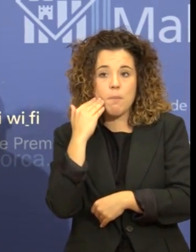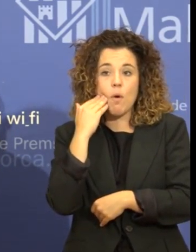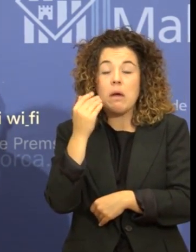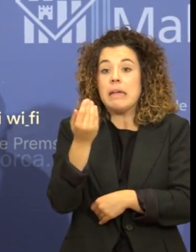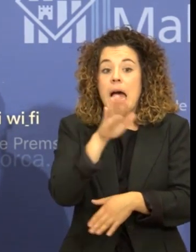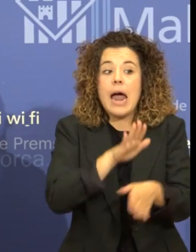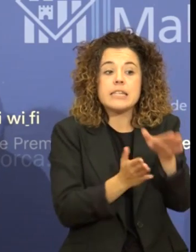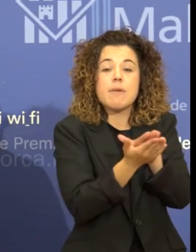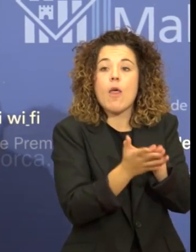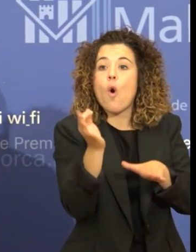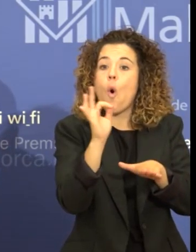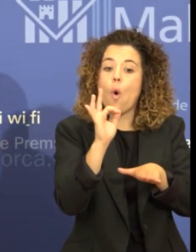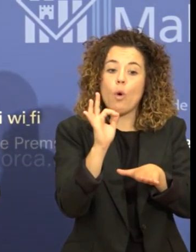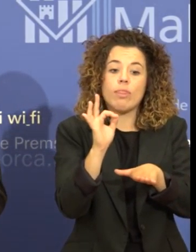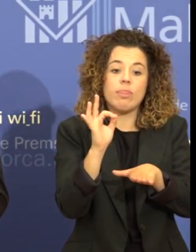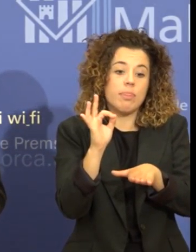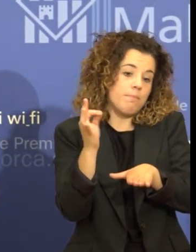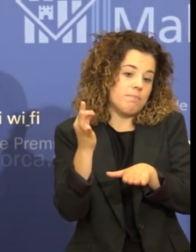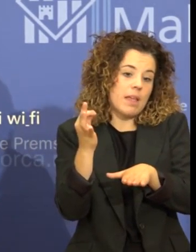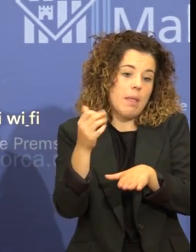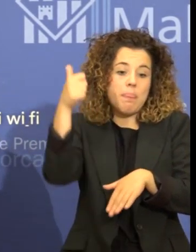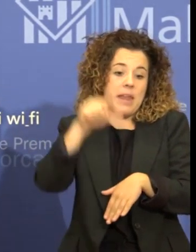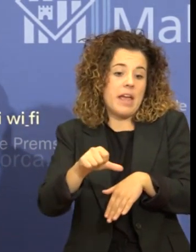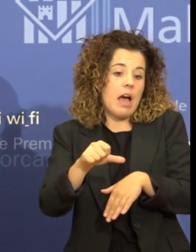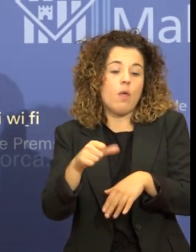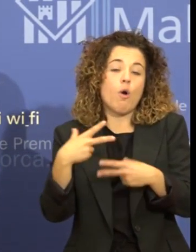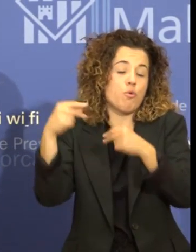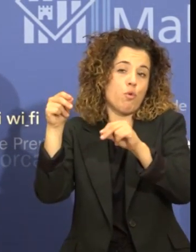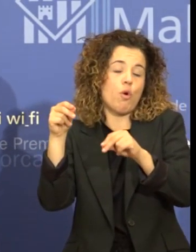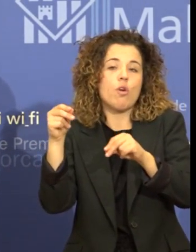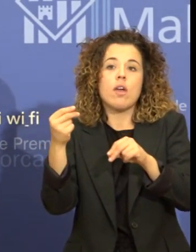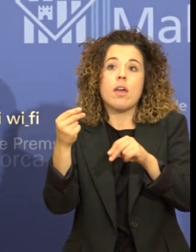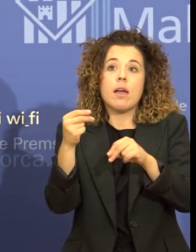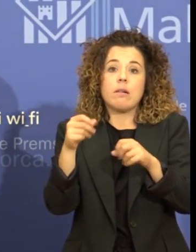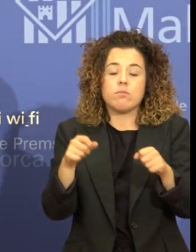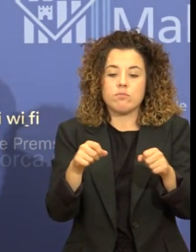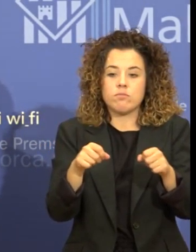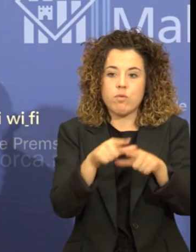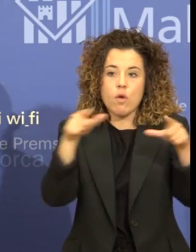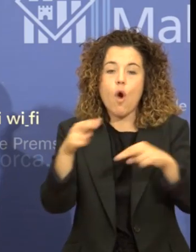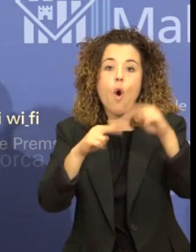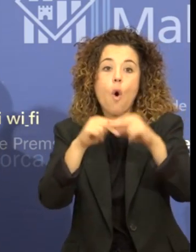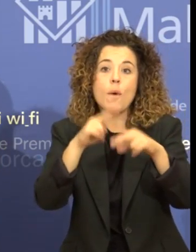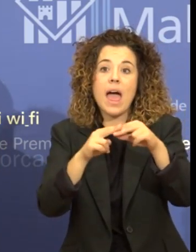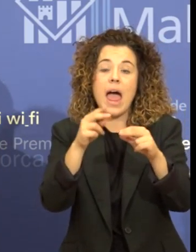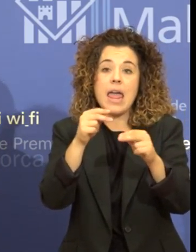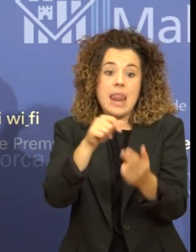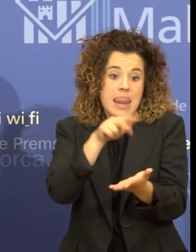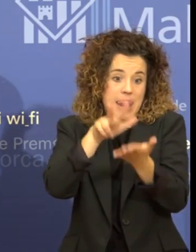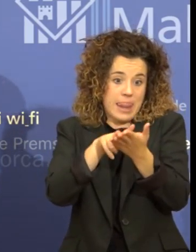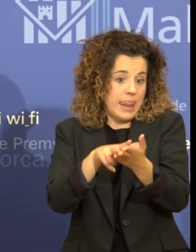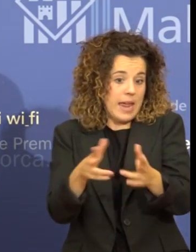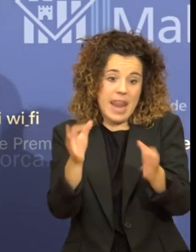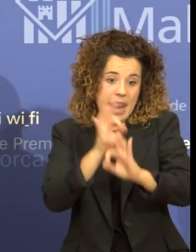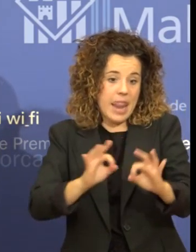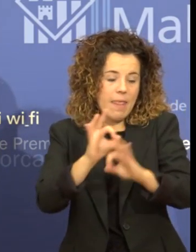quan aquests expedients incloguin obres que s'hagin executat sense llicència i que no hagin prescrit, s'apassarà